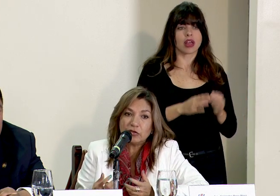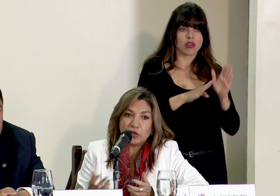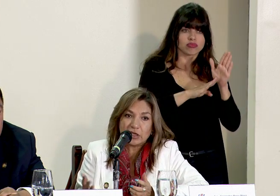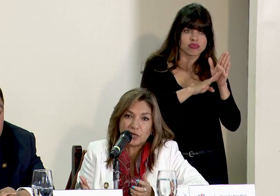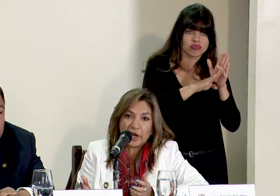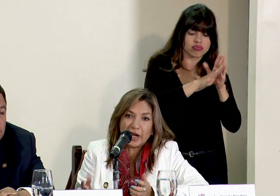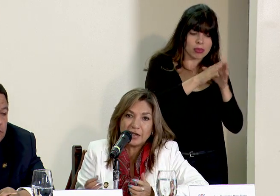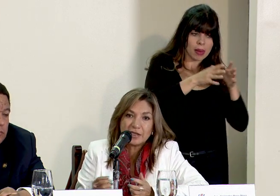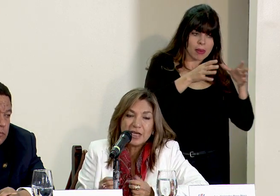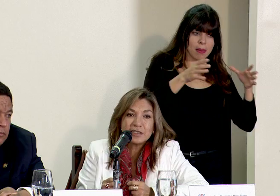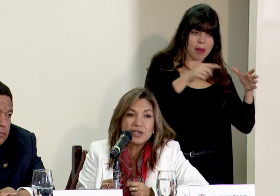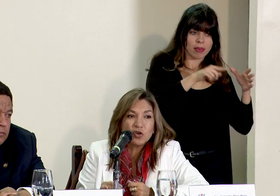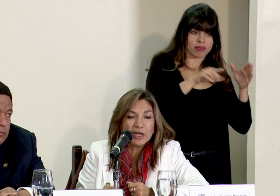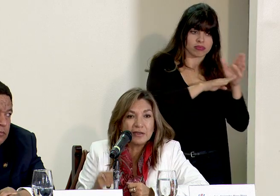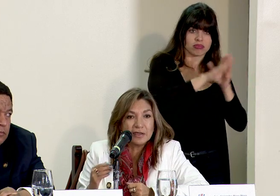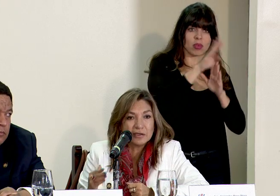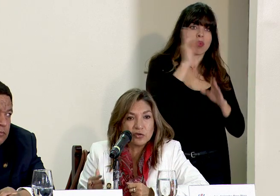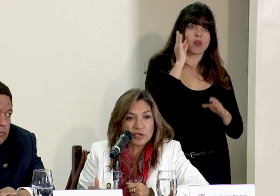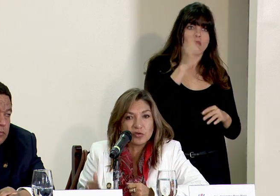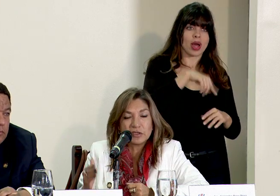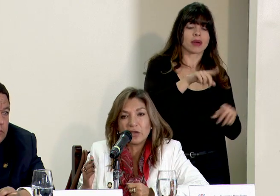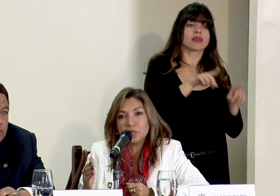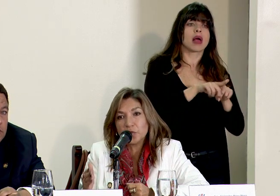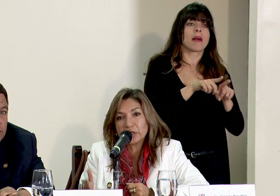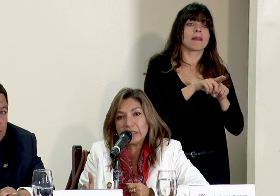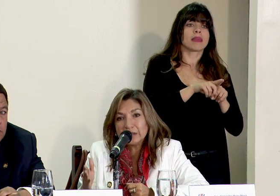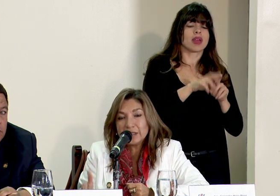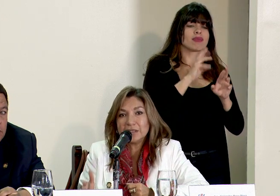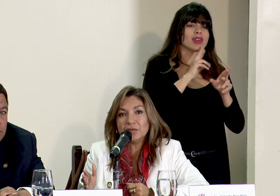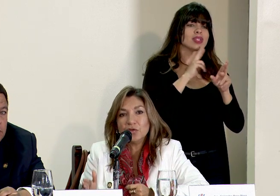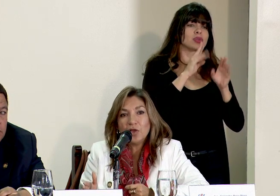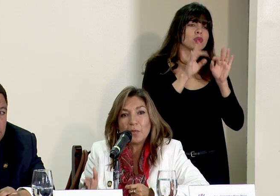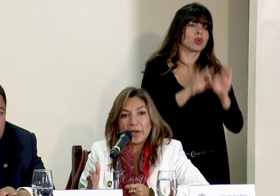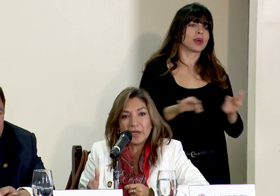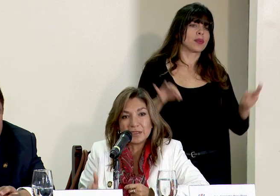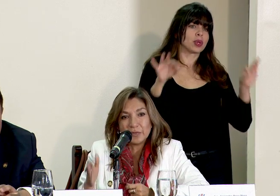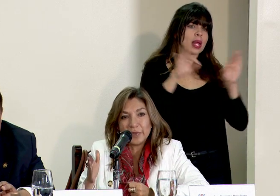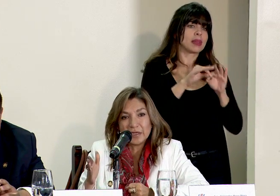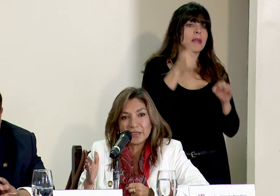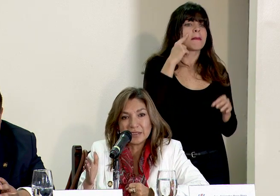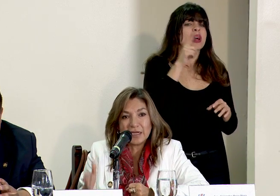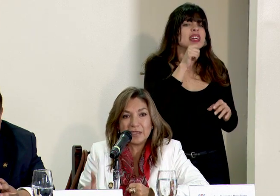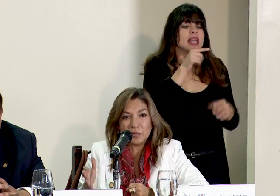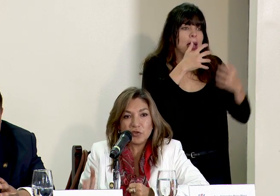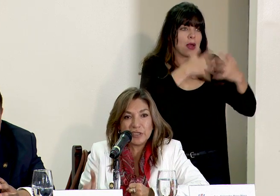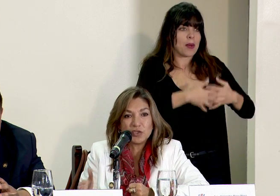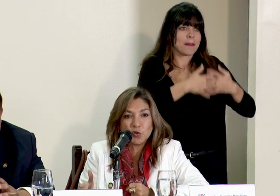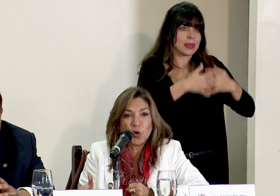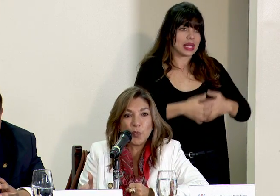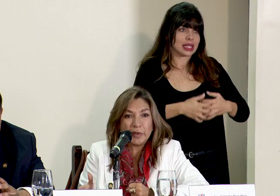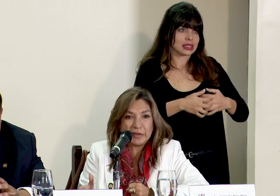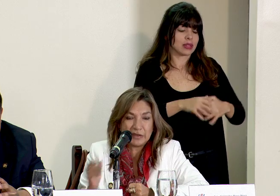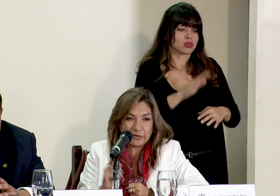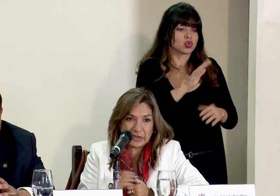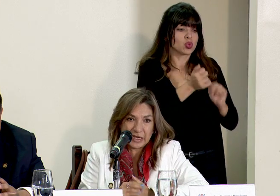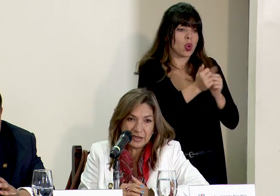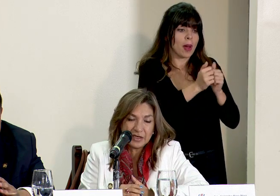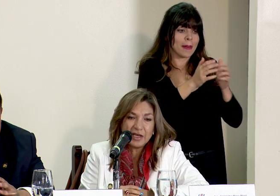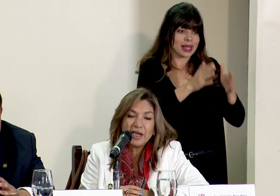crecimiento de las mujeres sino que han tenido un resultado importantísimo para las empresas en términos de su